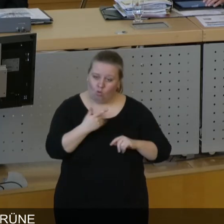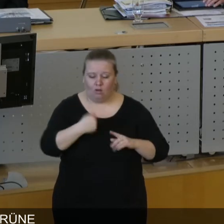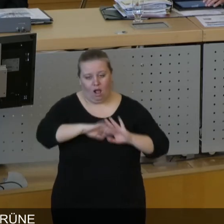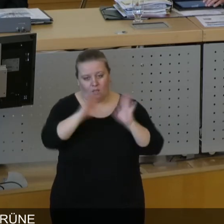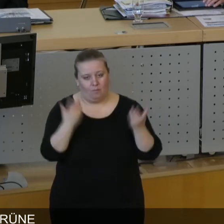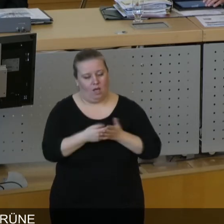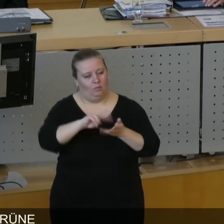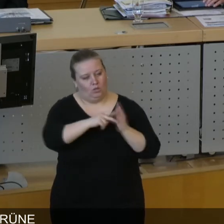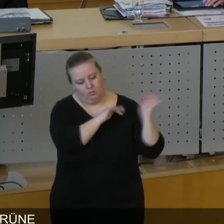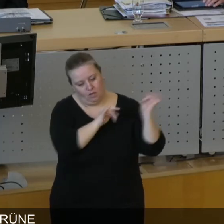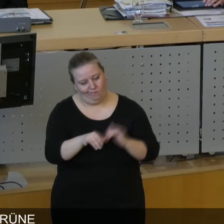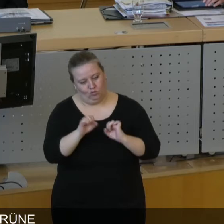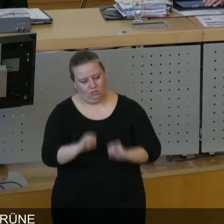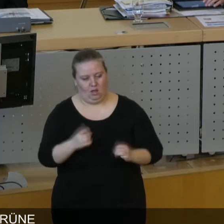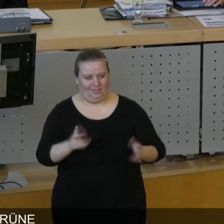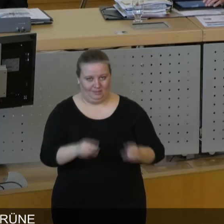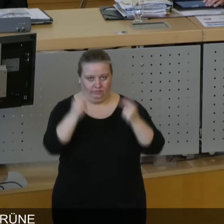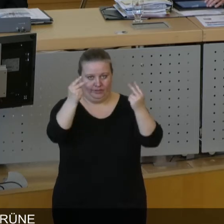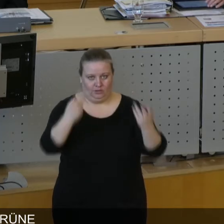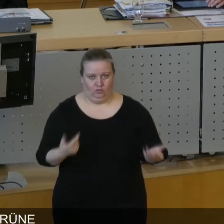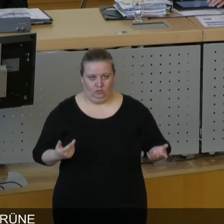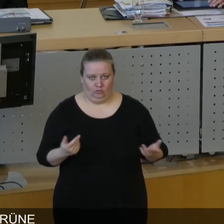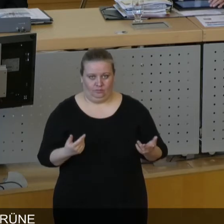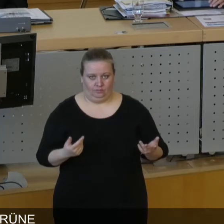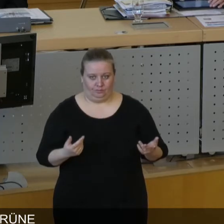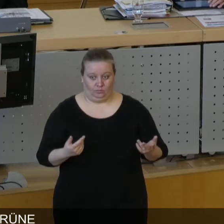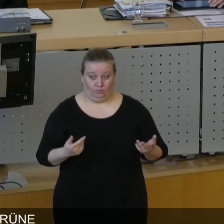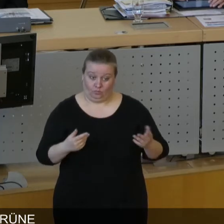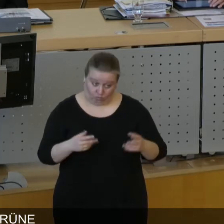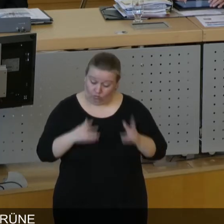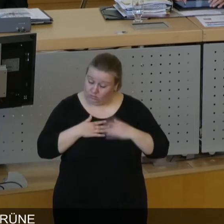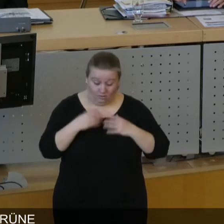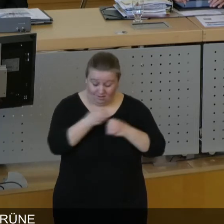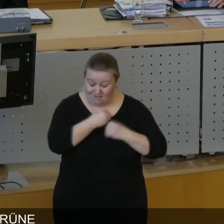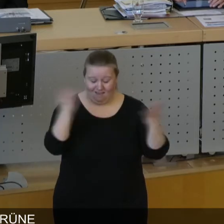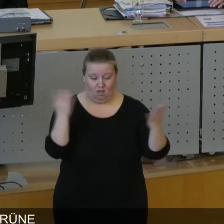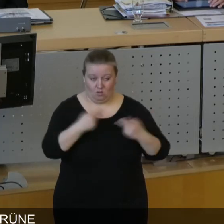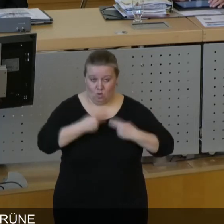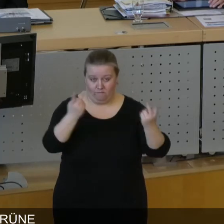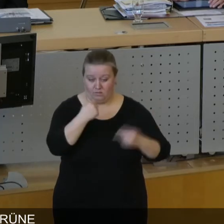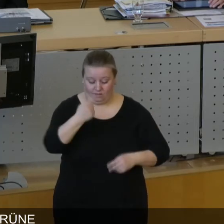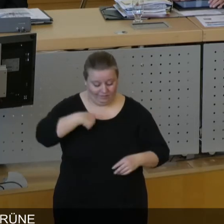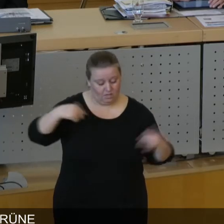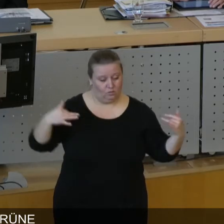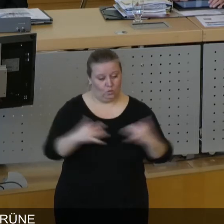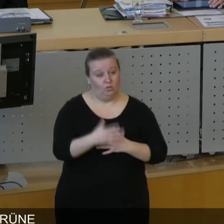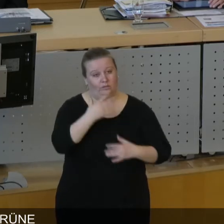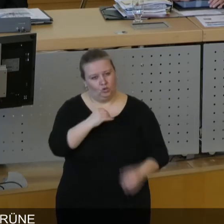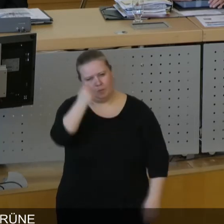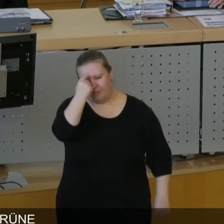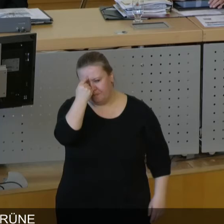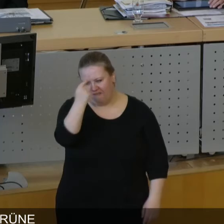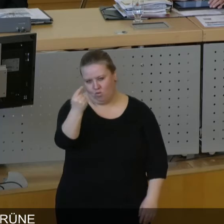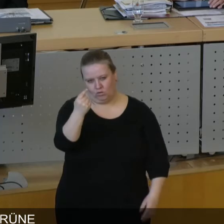örtliche Politik und auf die Stadtpolitik auszuüben. Und ich sage ganz offen, ganz klar und ganz deutlich, wir als Grüne wollen damit bewusst